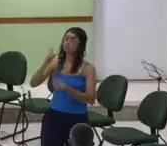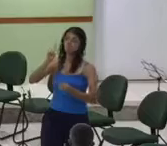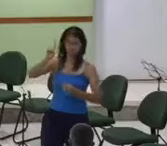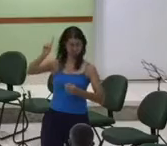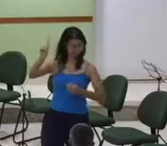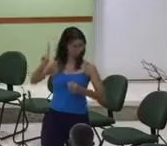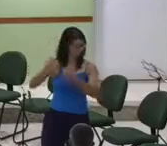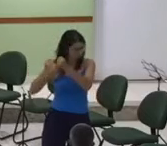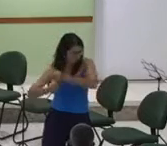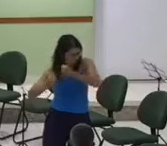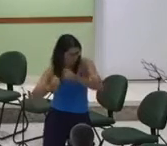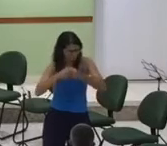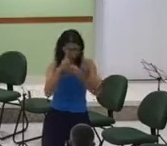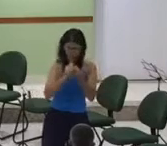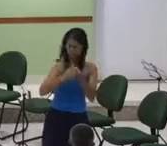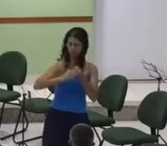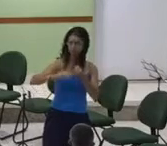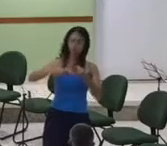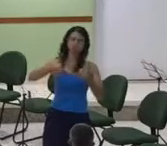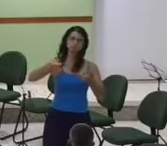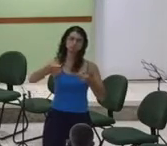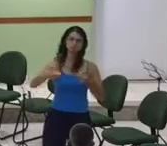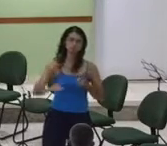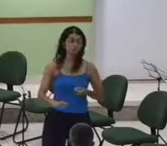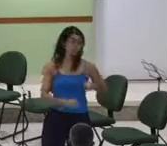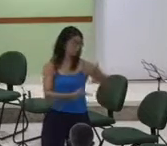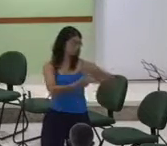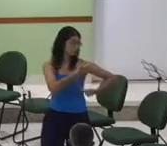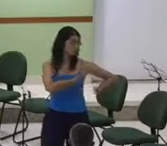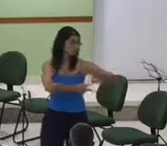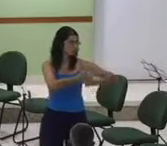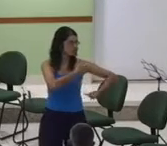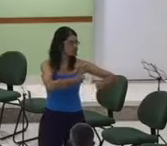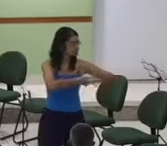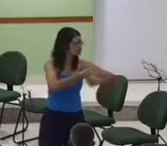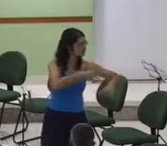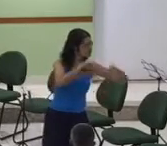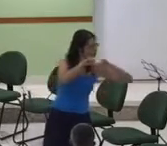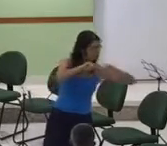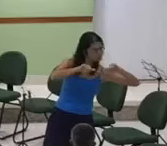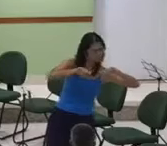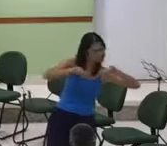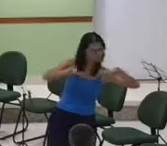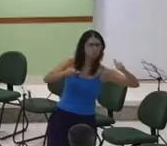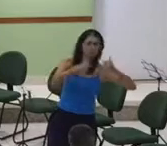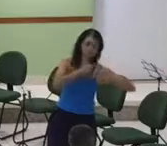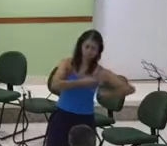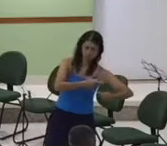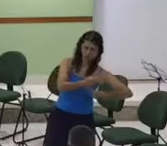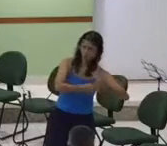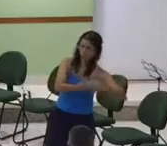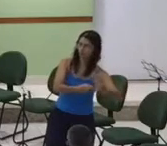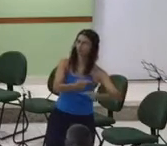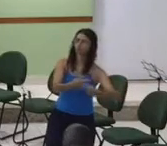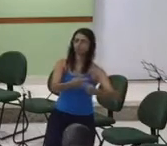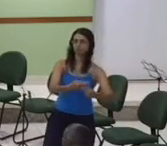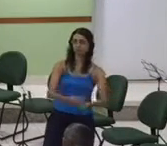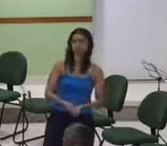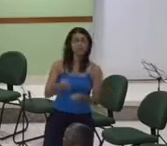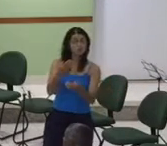início uma geração comporá a outra a grandiosidade dos teus feitos eles anunciarão os